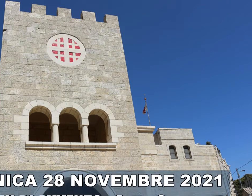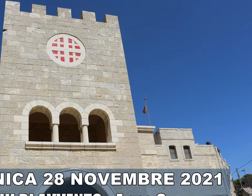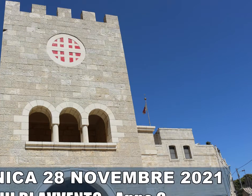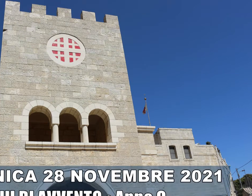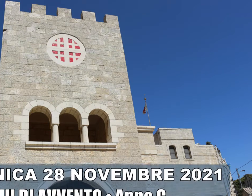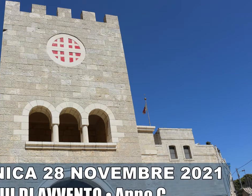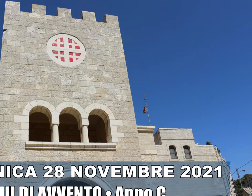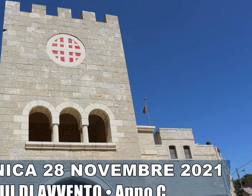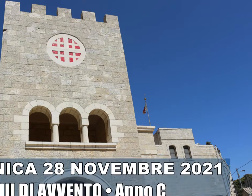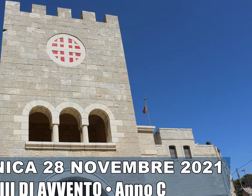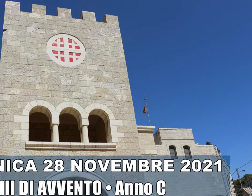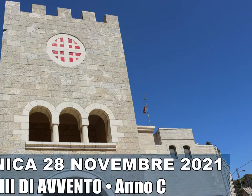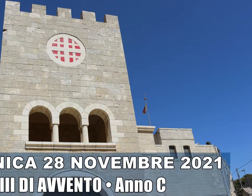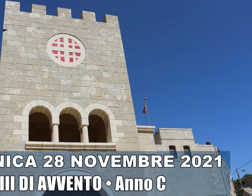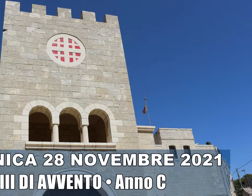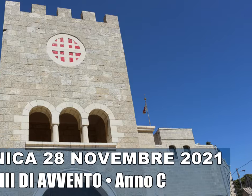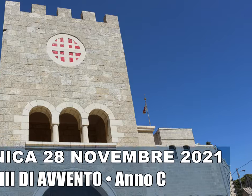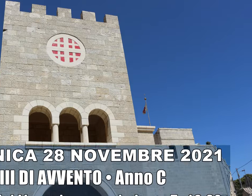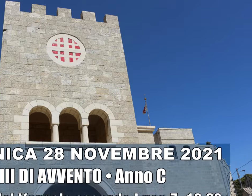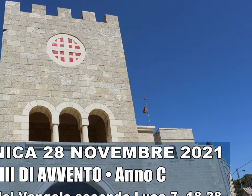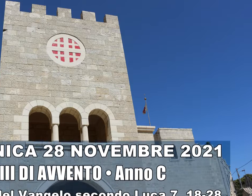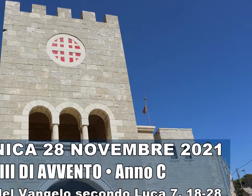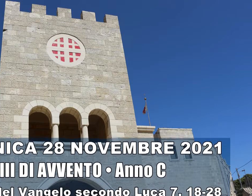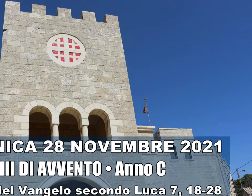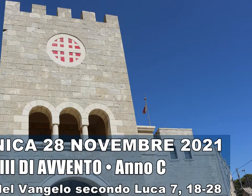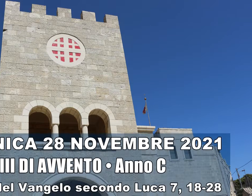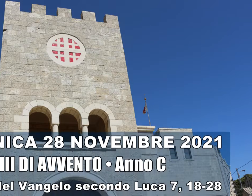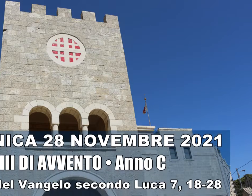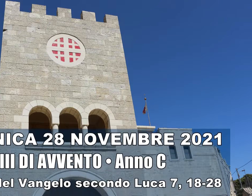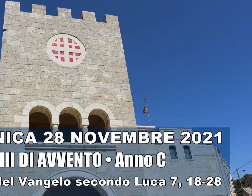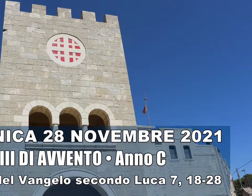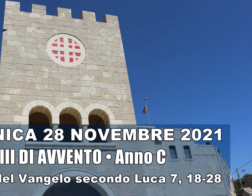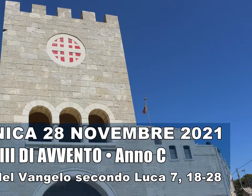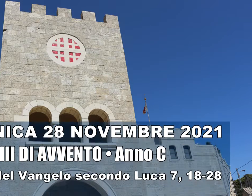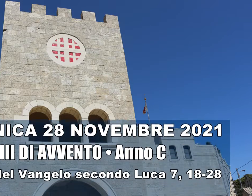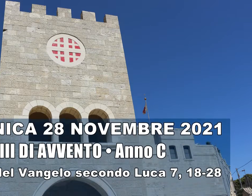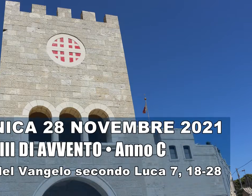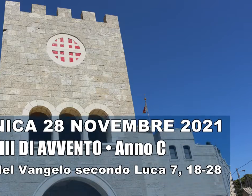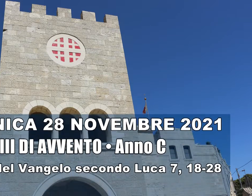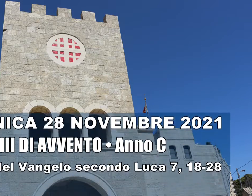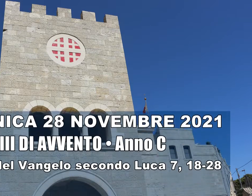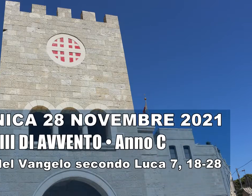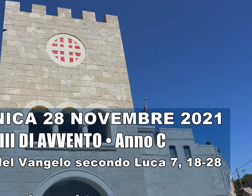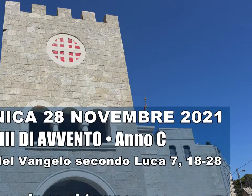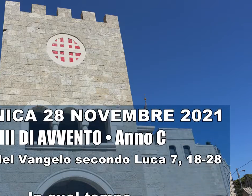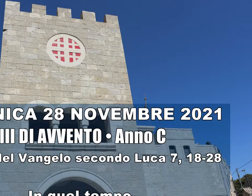Domenica 28 novembre Luca 7, 18-28